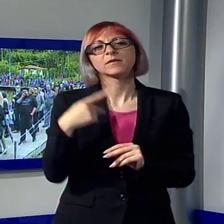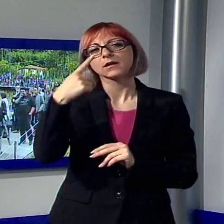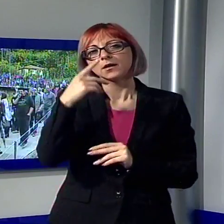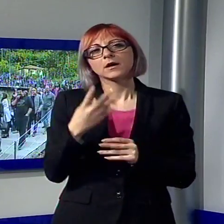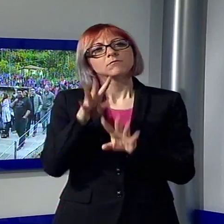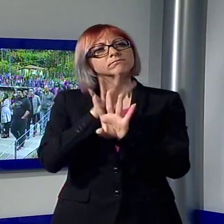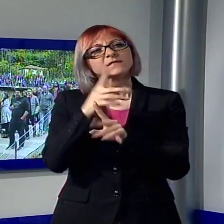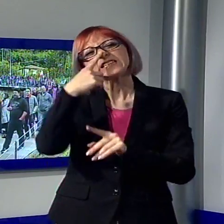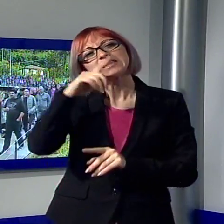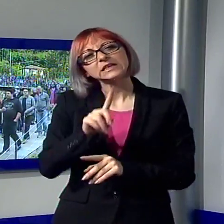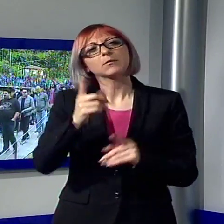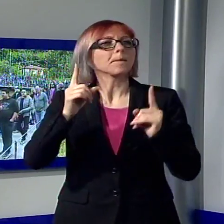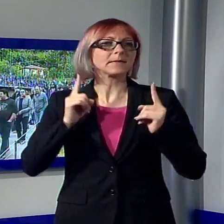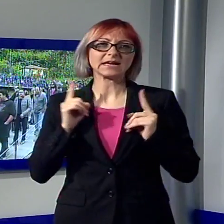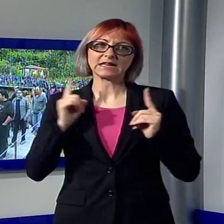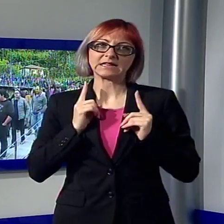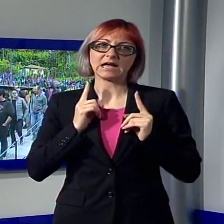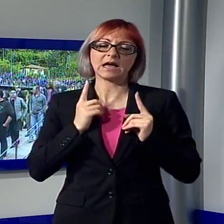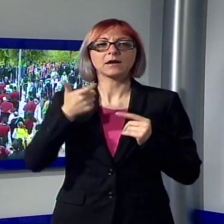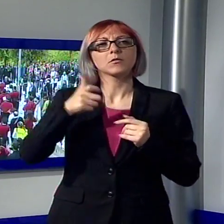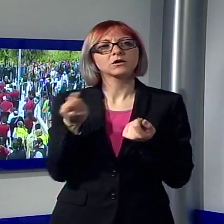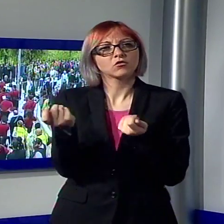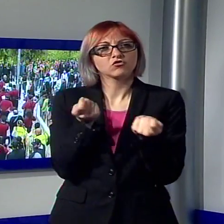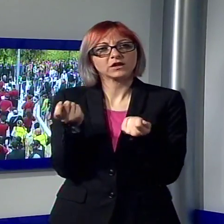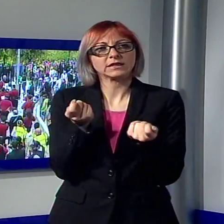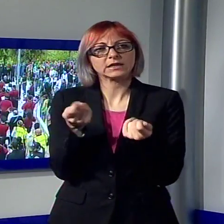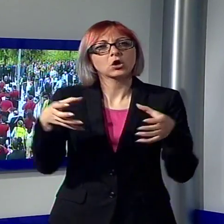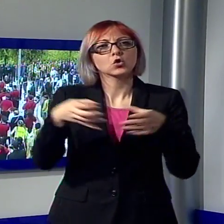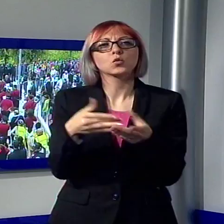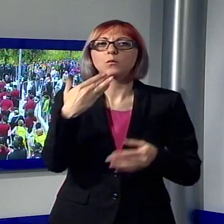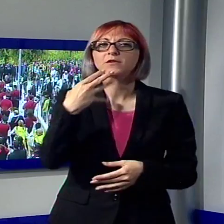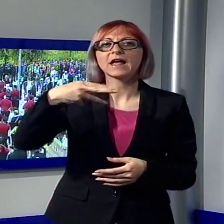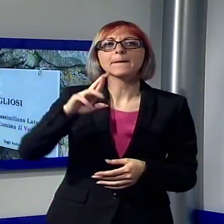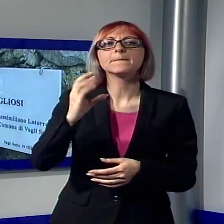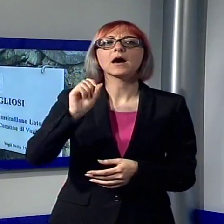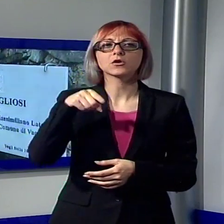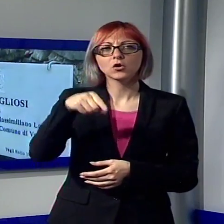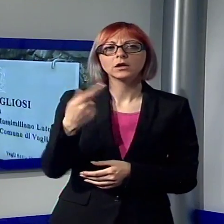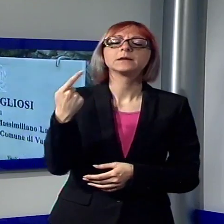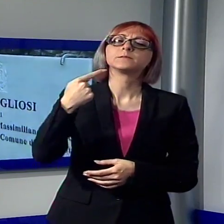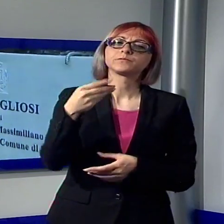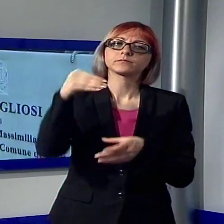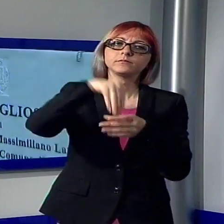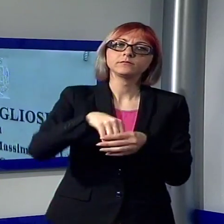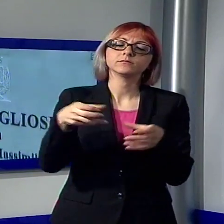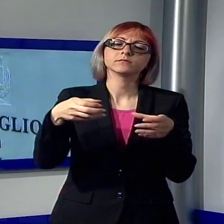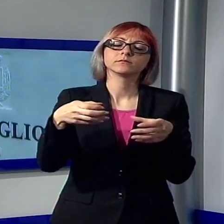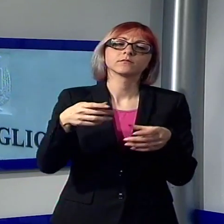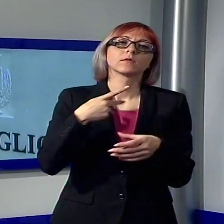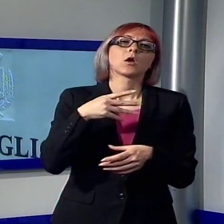gestita direttamente dal reggimento San Marco, a quale appartengono Imarò, Salvatore Girone e Massimiliano Latorre, detenuti in